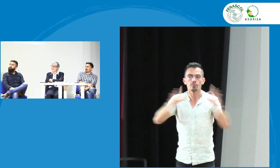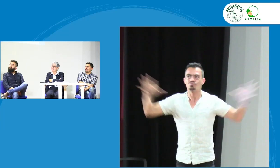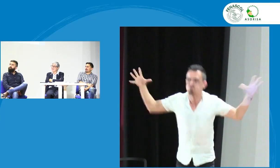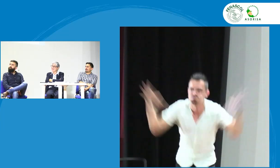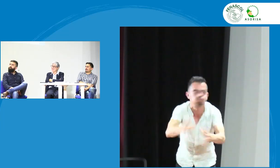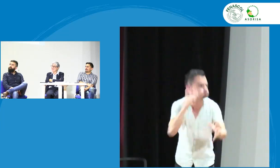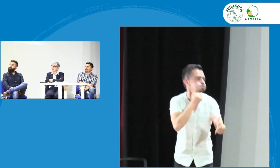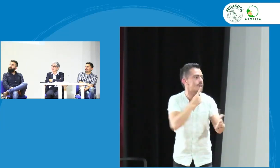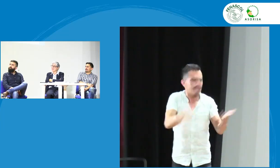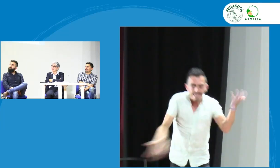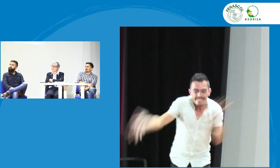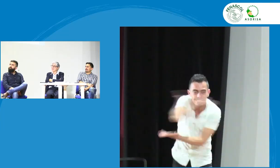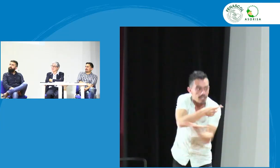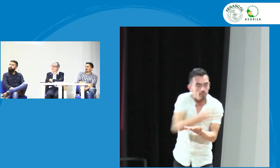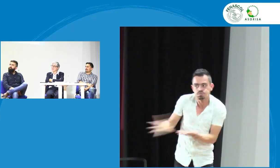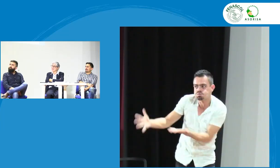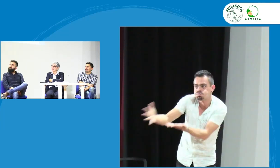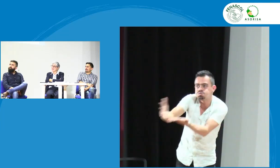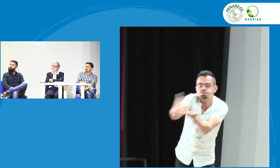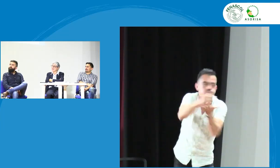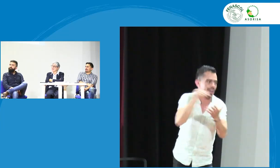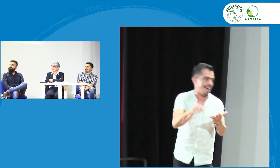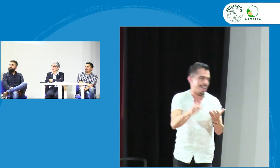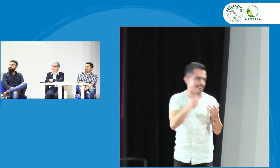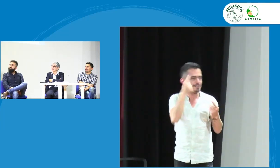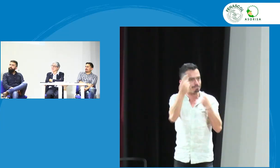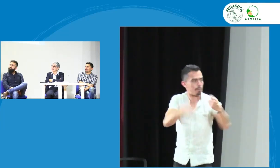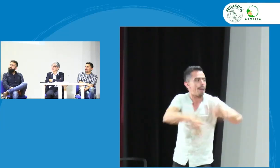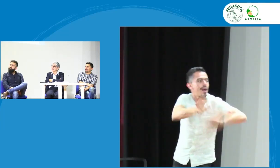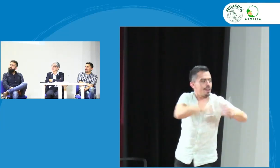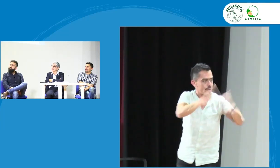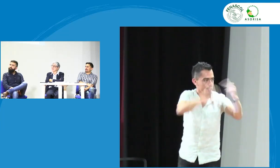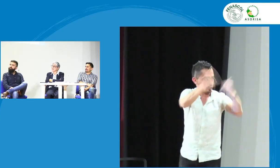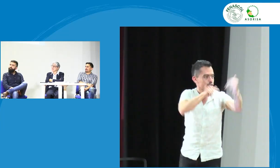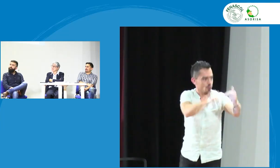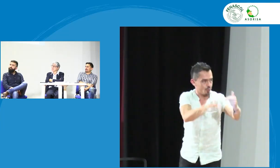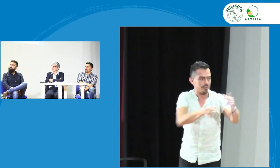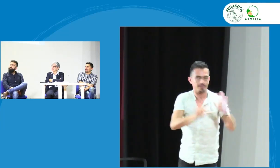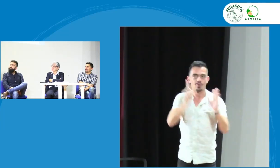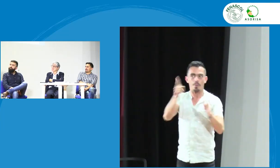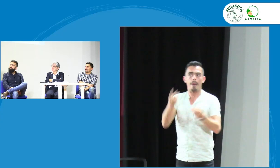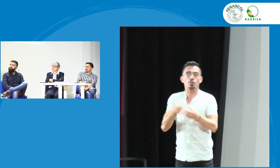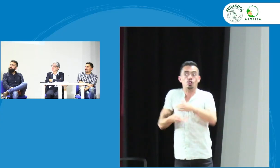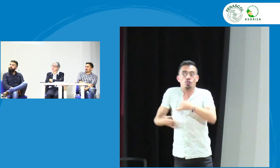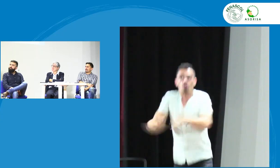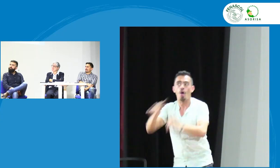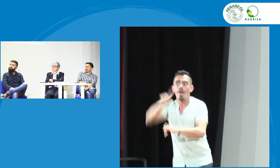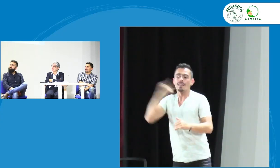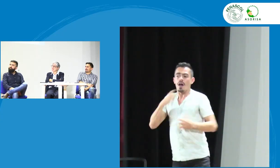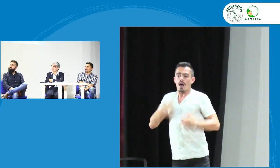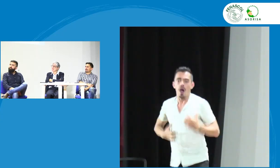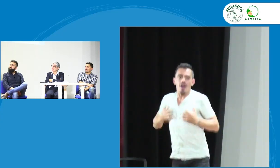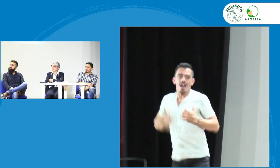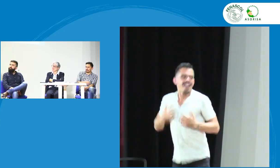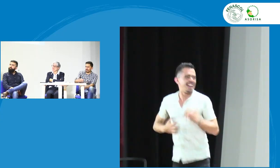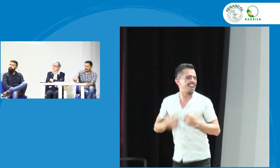necesitamos un espacio de planeación lingüística con personas sordas para hacer una recolección de la información y pensarnos en un futuro un plan